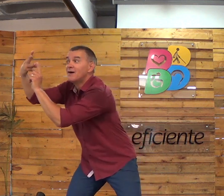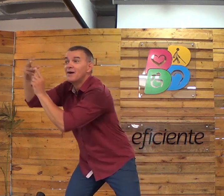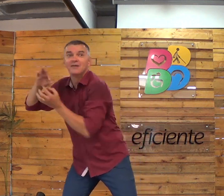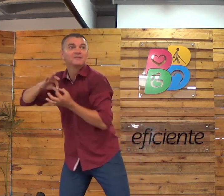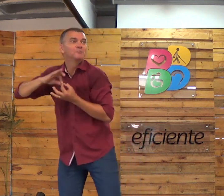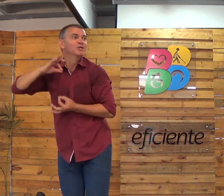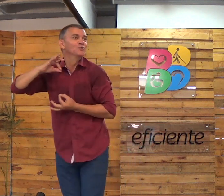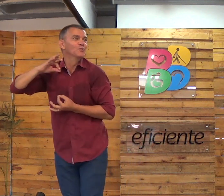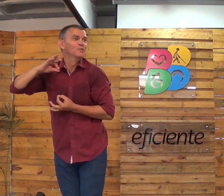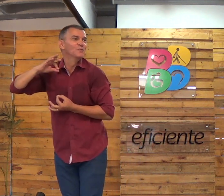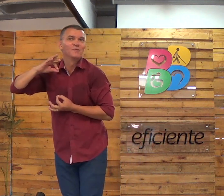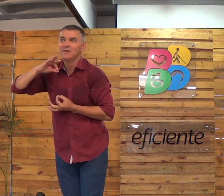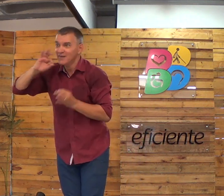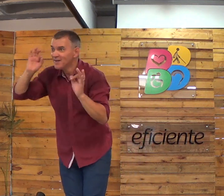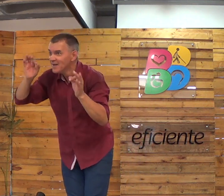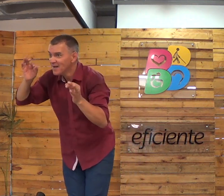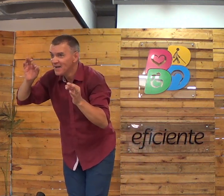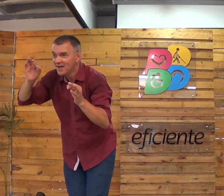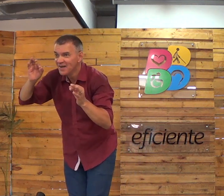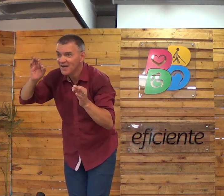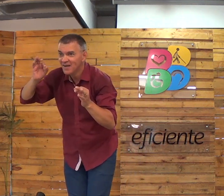alma e Espírito. Certo?